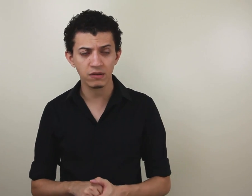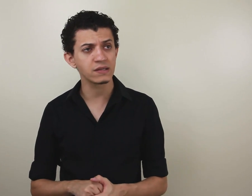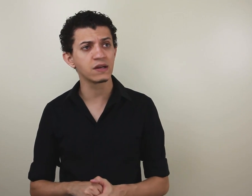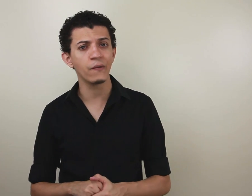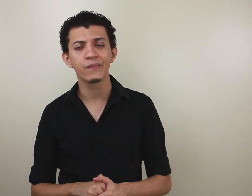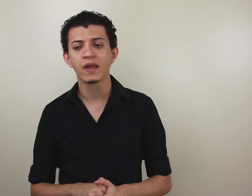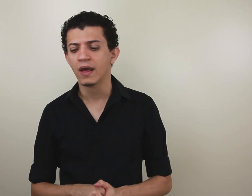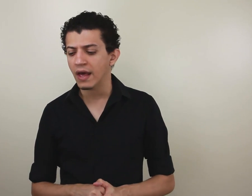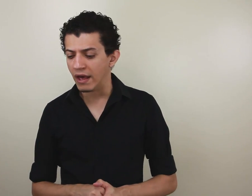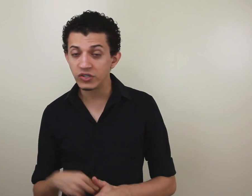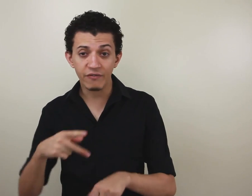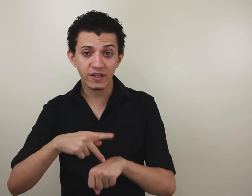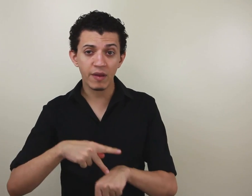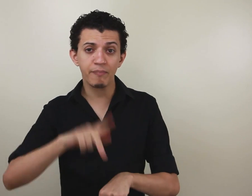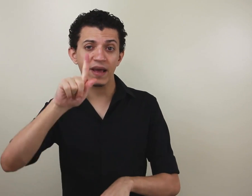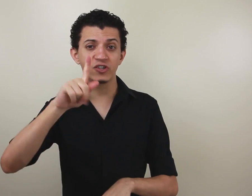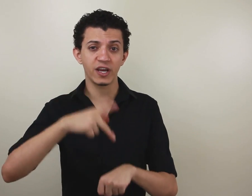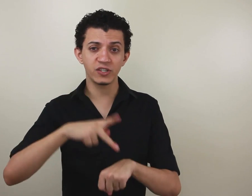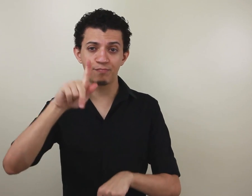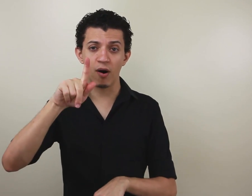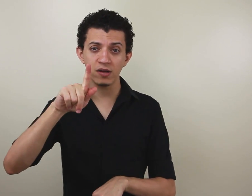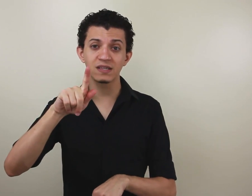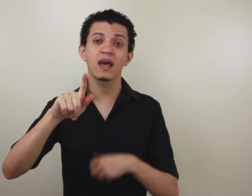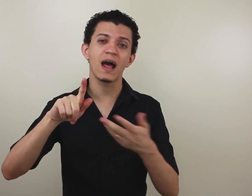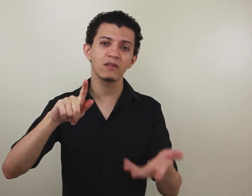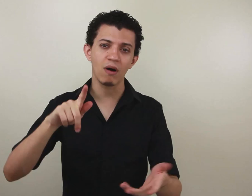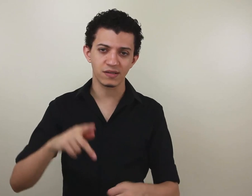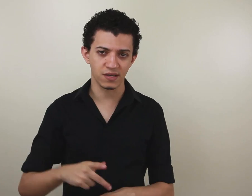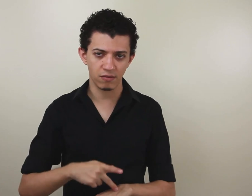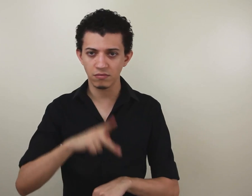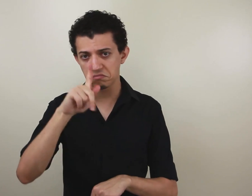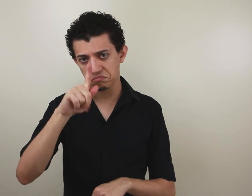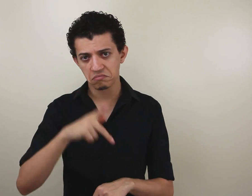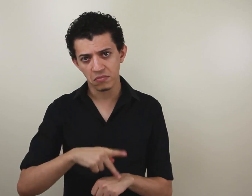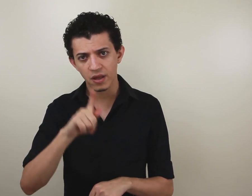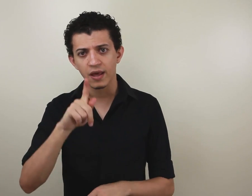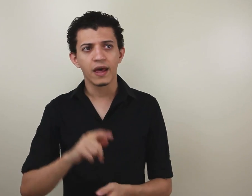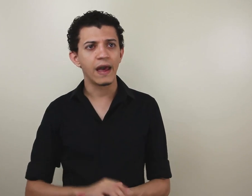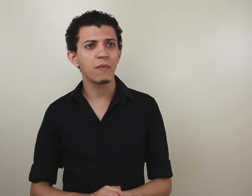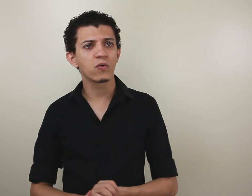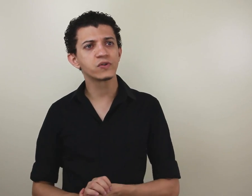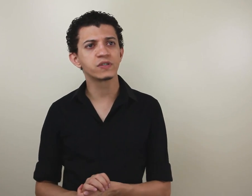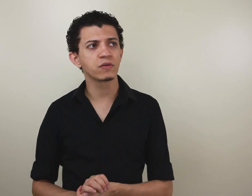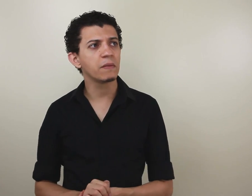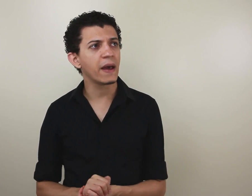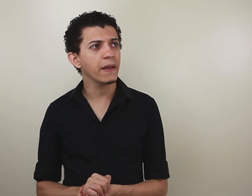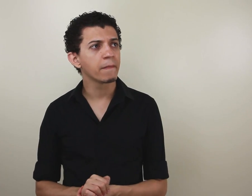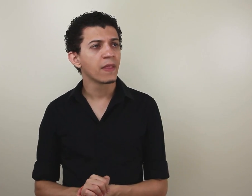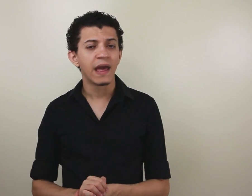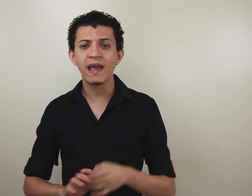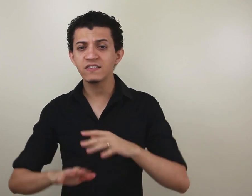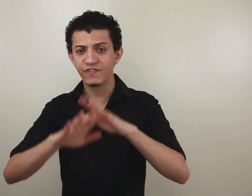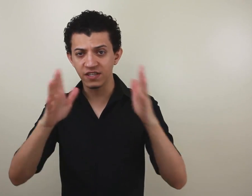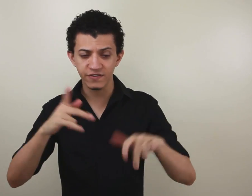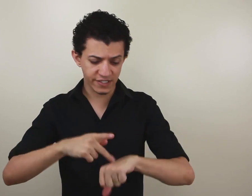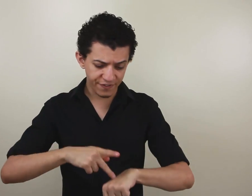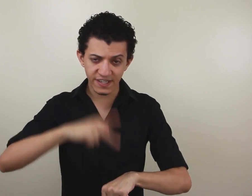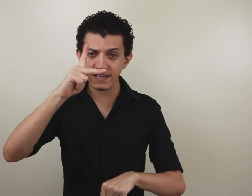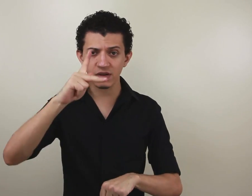-graduação. Eu já vi também PG de pós-graduação. É uma construção também. Enfim, se você fizer isso